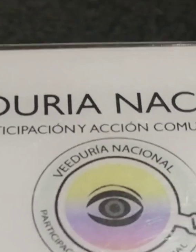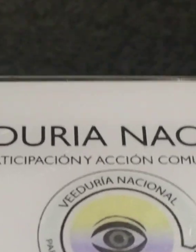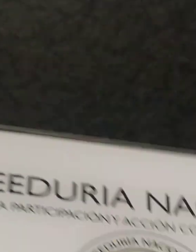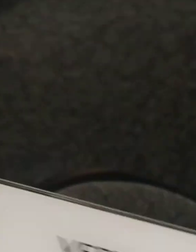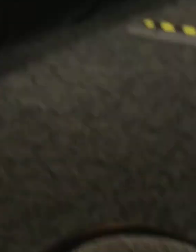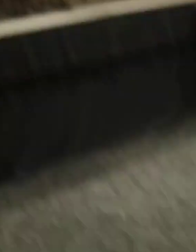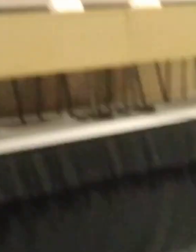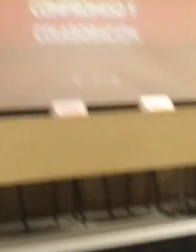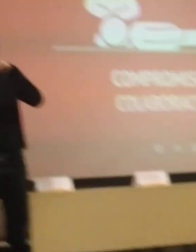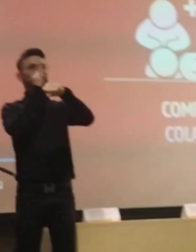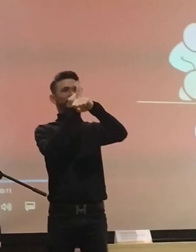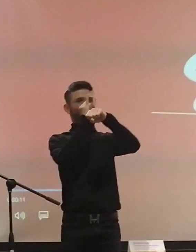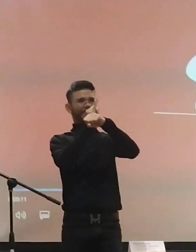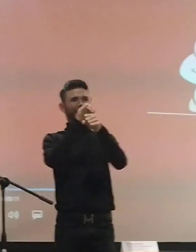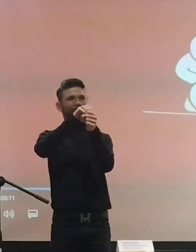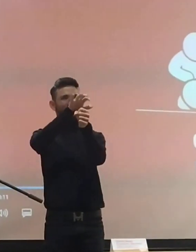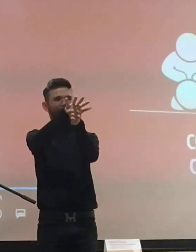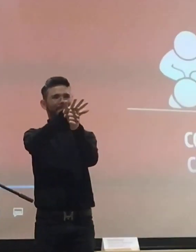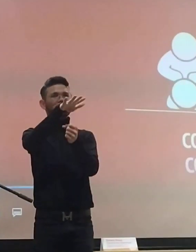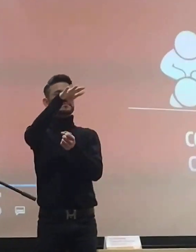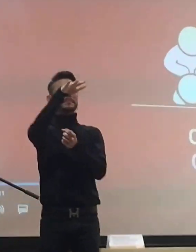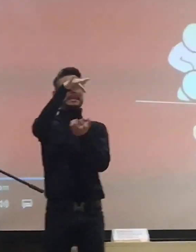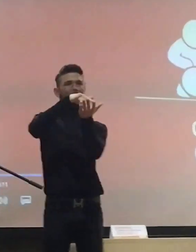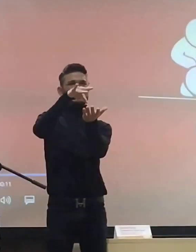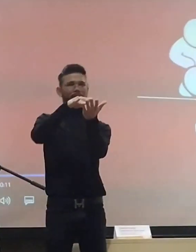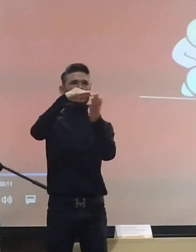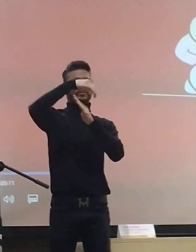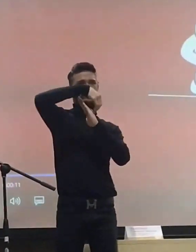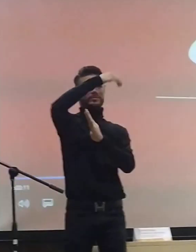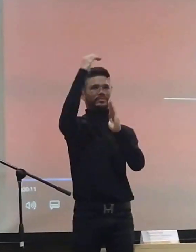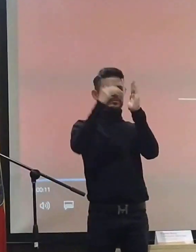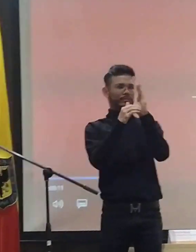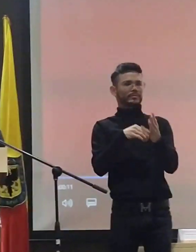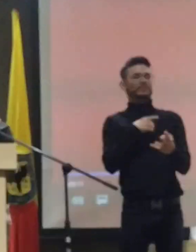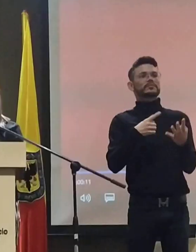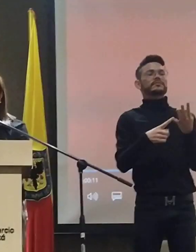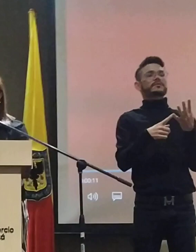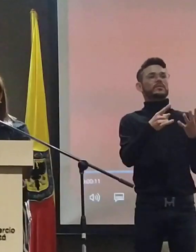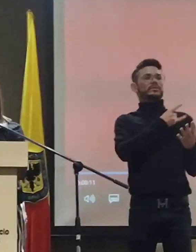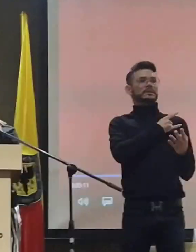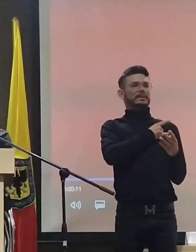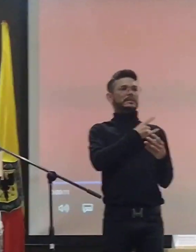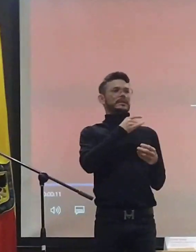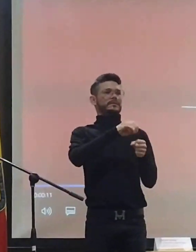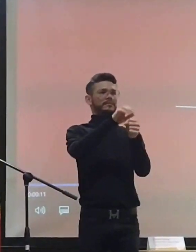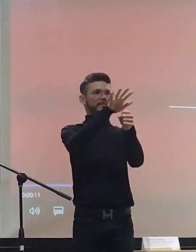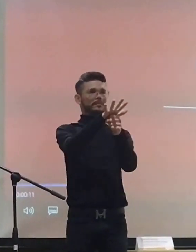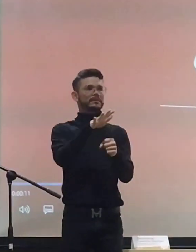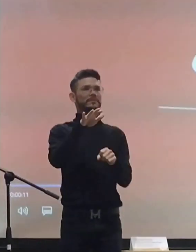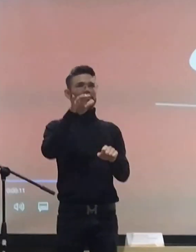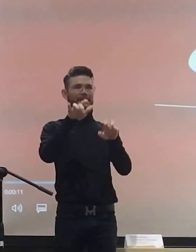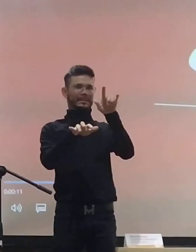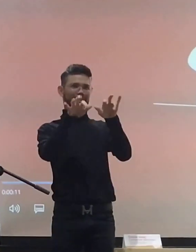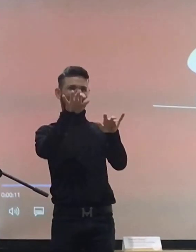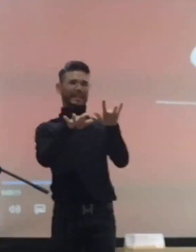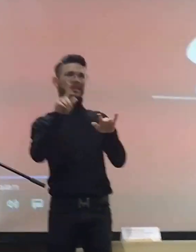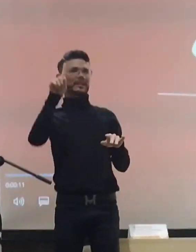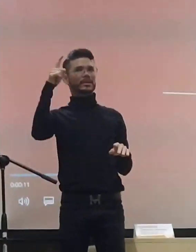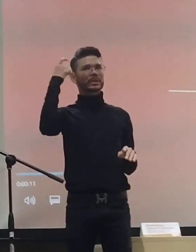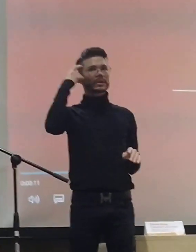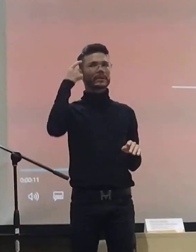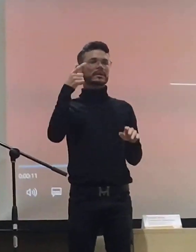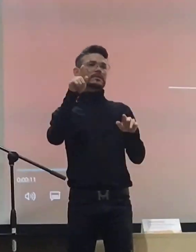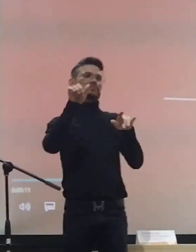...y la Cataluña de la Ciudad de Universidad de la Ciudad de Ciudad, la Secretaría de Gobierno, la